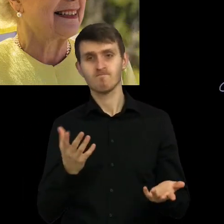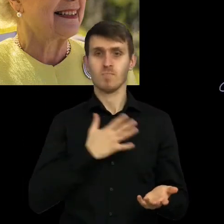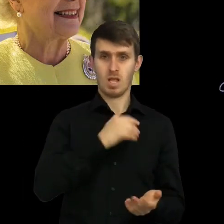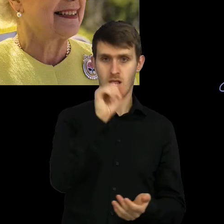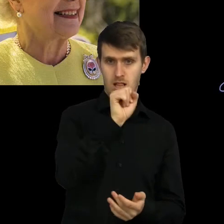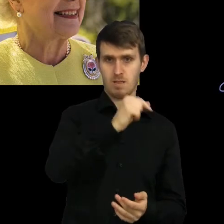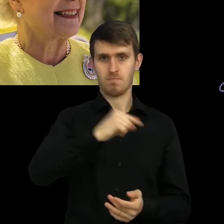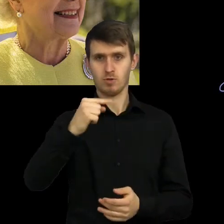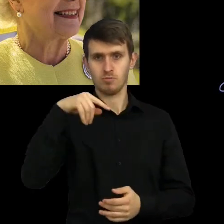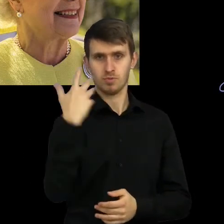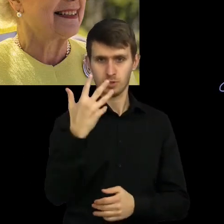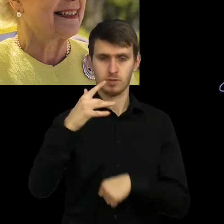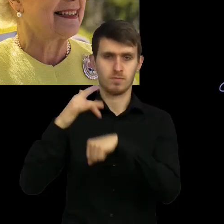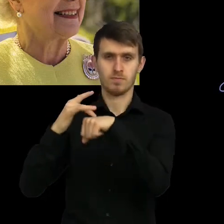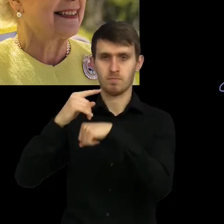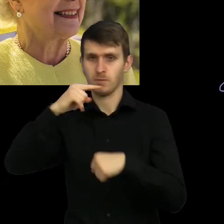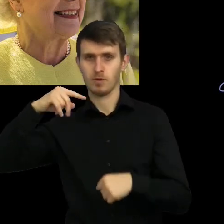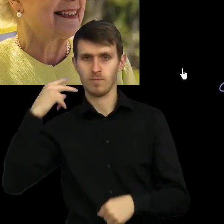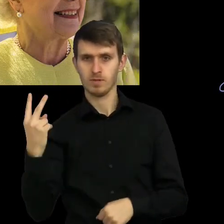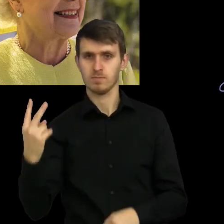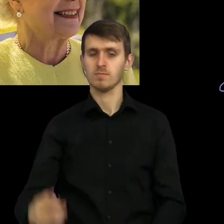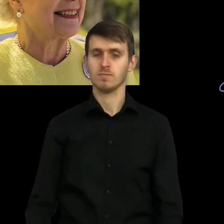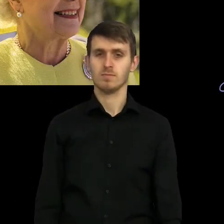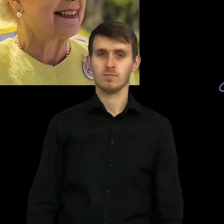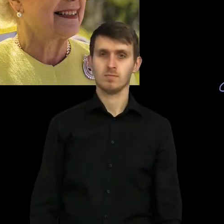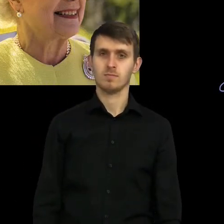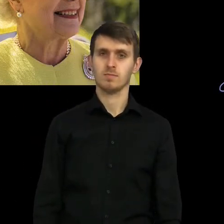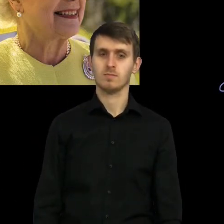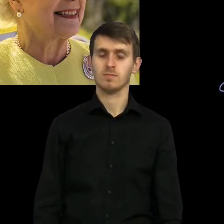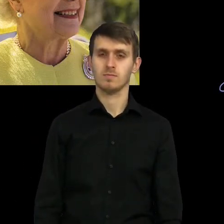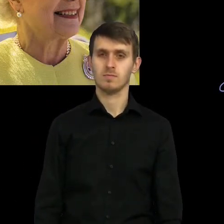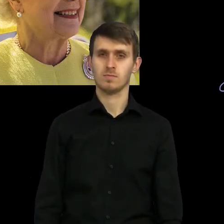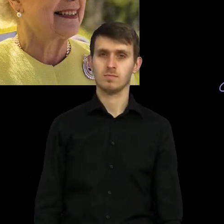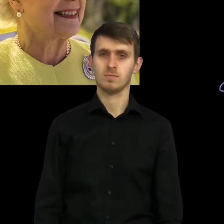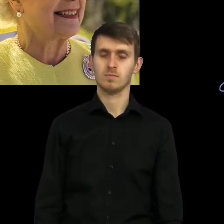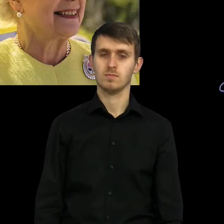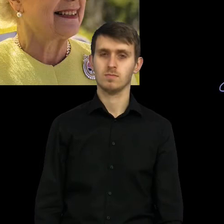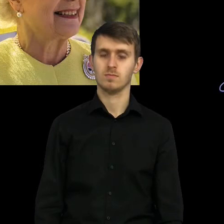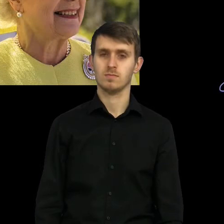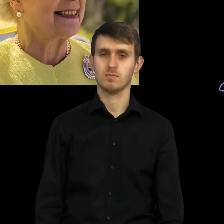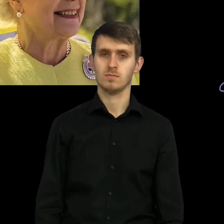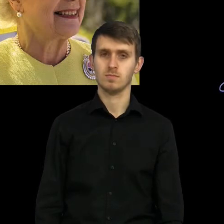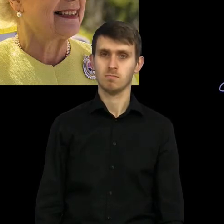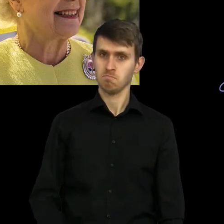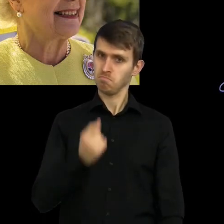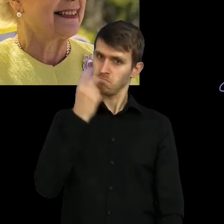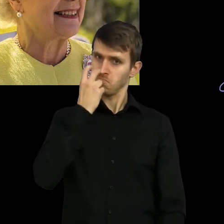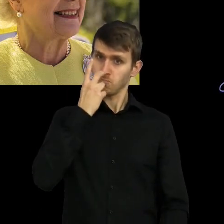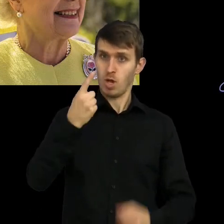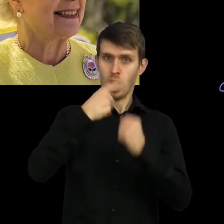odjąć 5 równa się minus 2. Jest to bardziej interesujące. Mamy